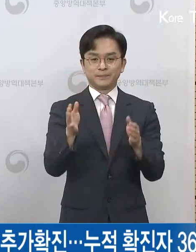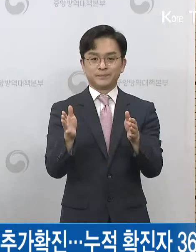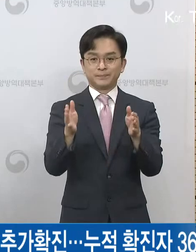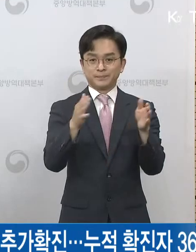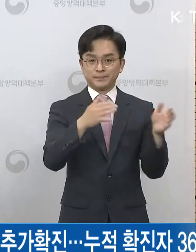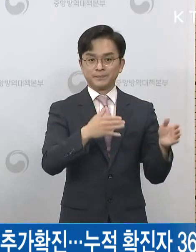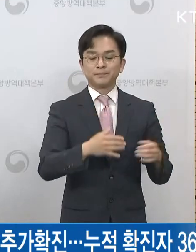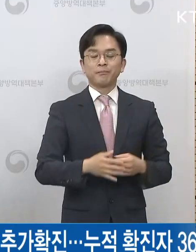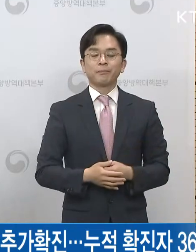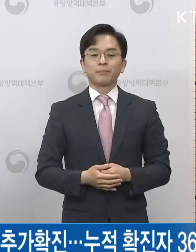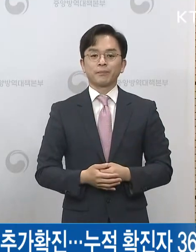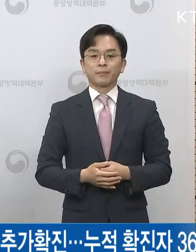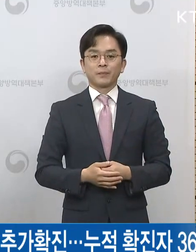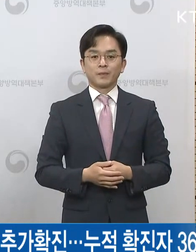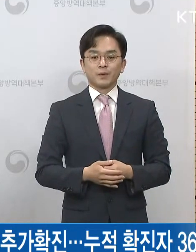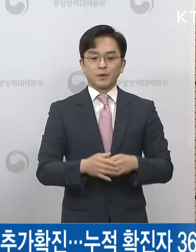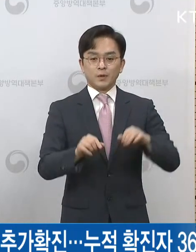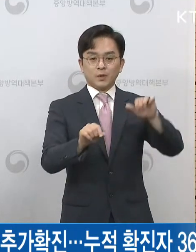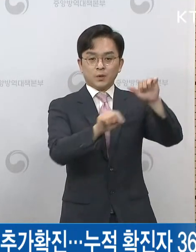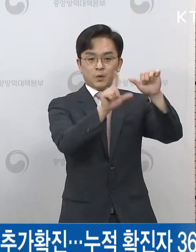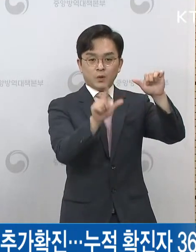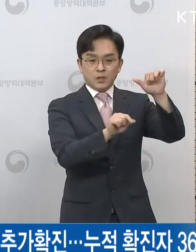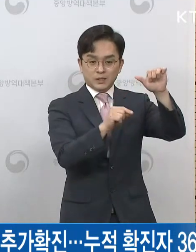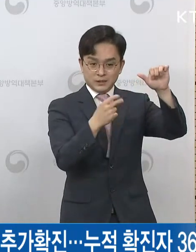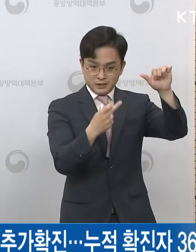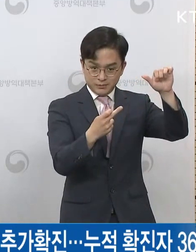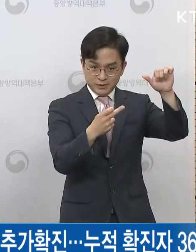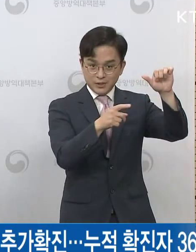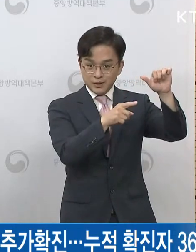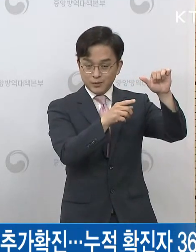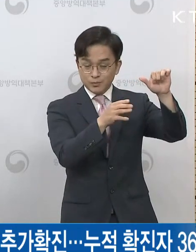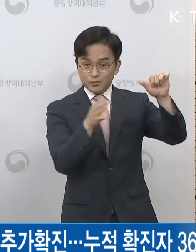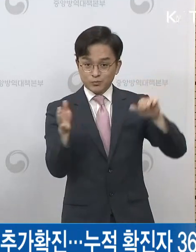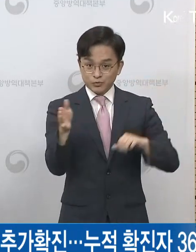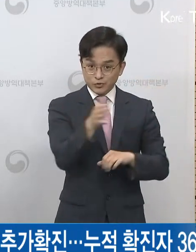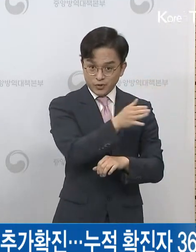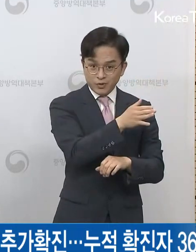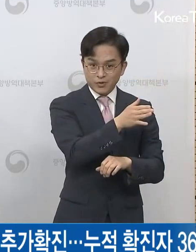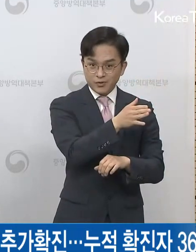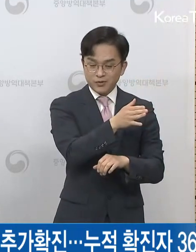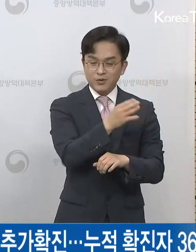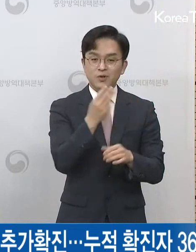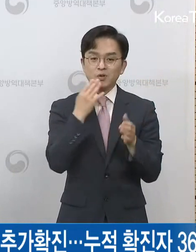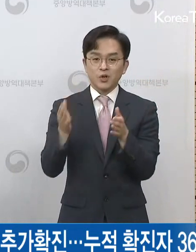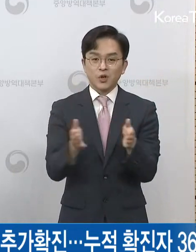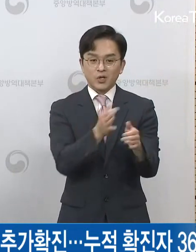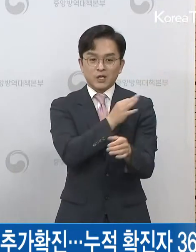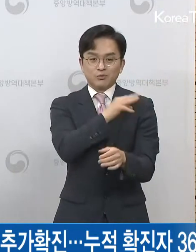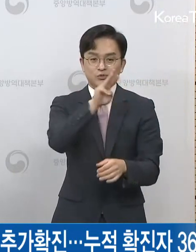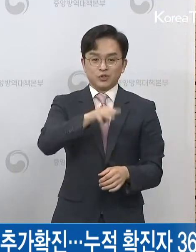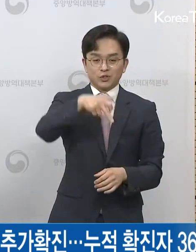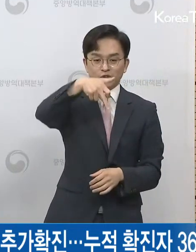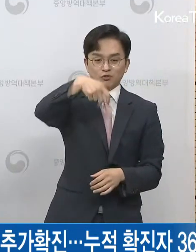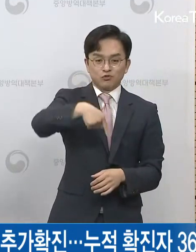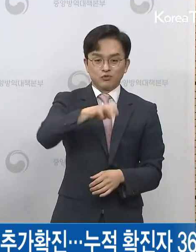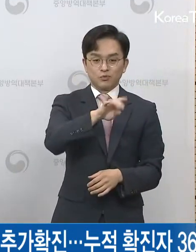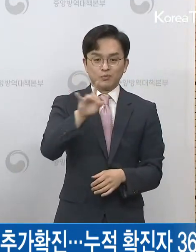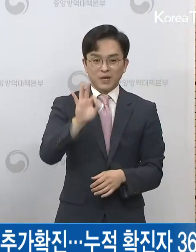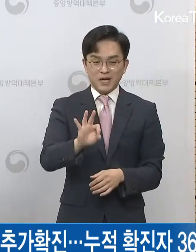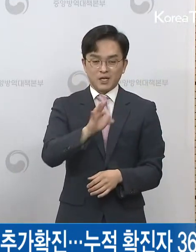중앙방역대책본부는 5월 12일부터 경기 부천시 쿠팡 물류센터에서 근무한 근로자는